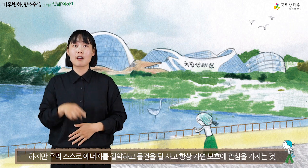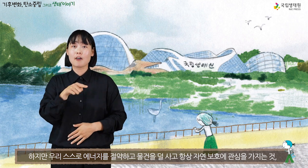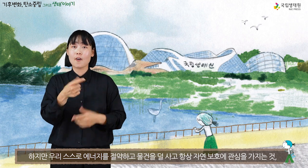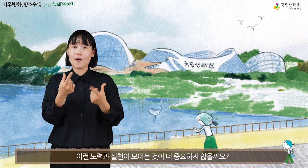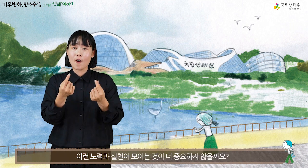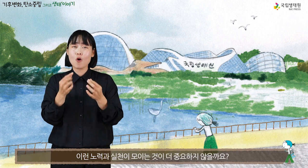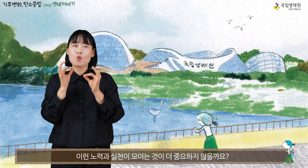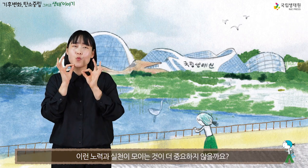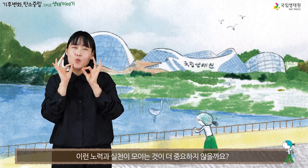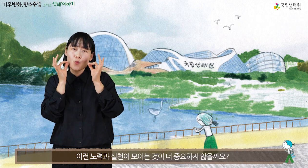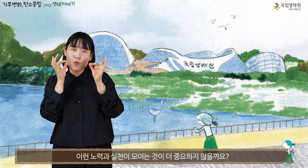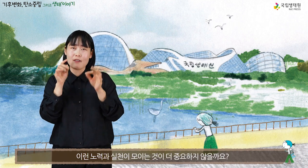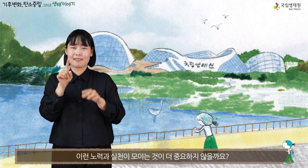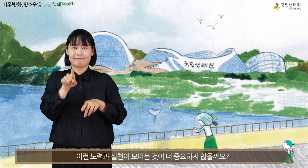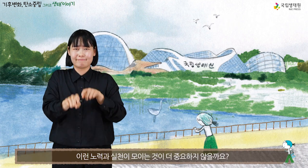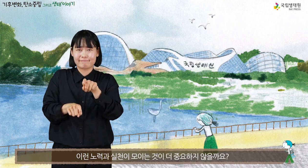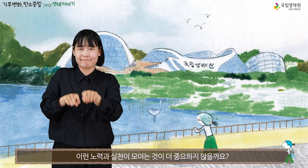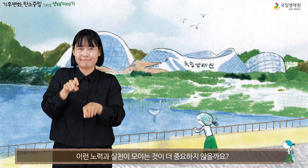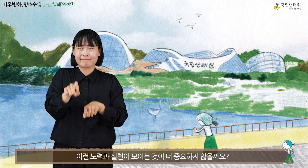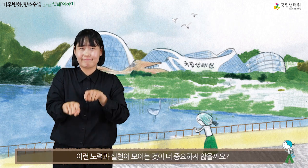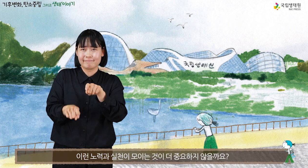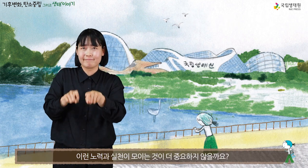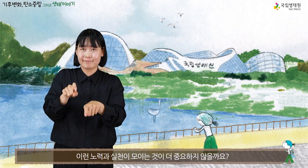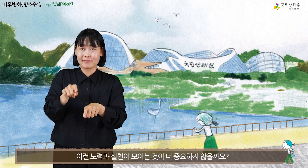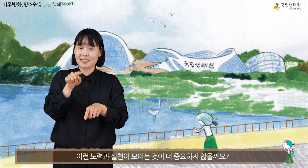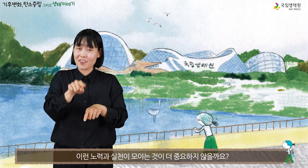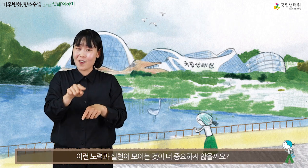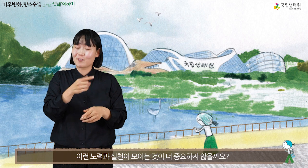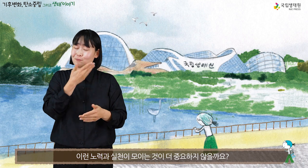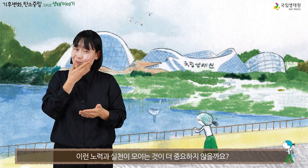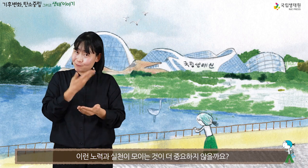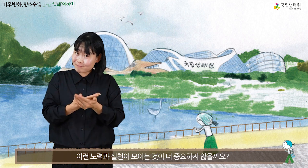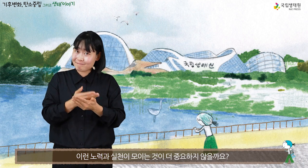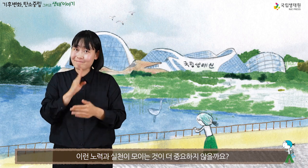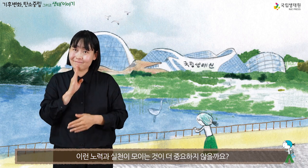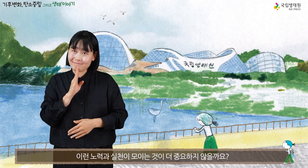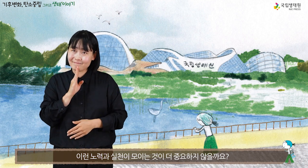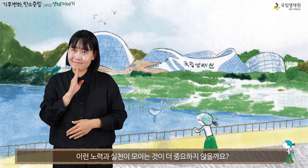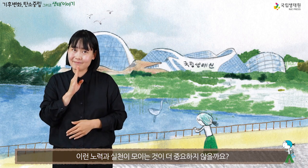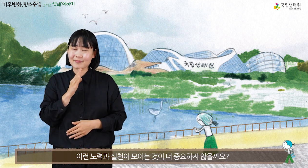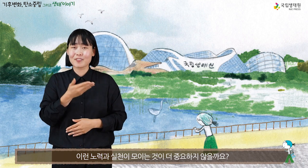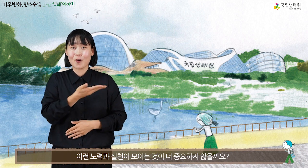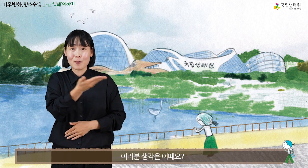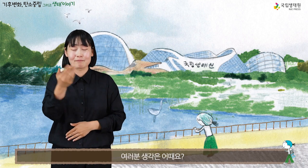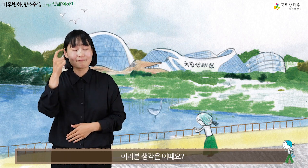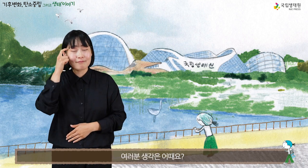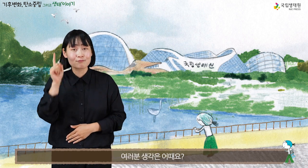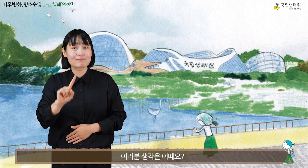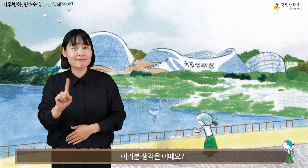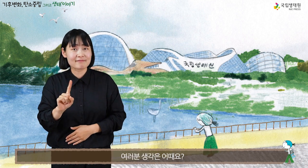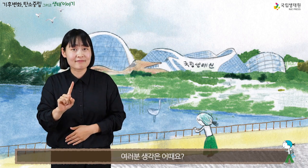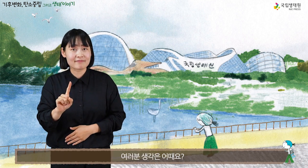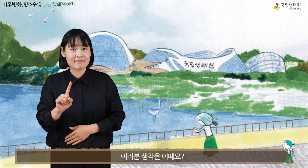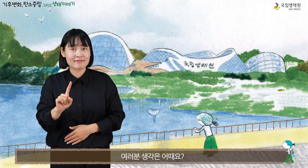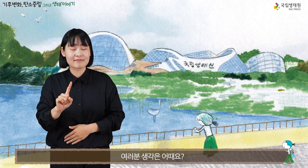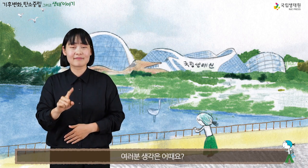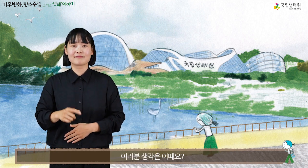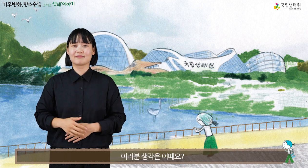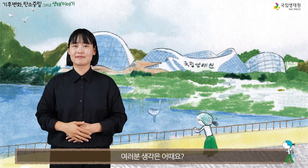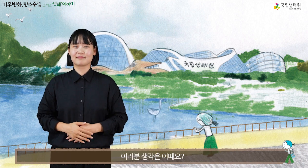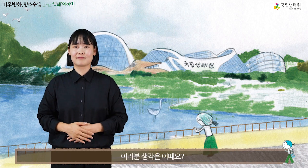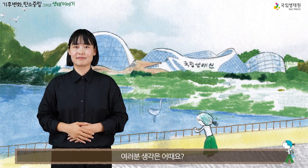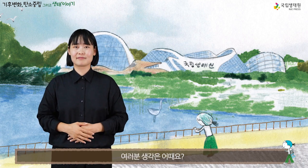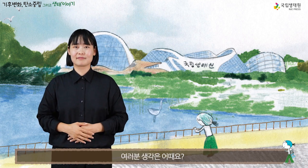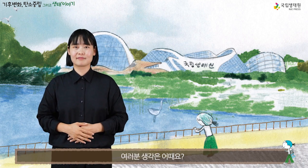이런 노력과 실천이 모이는 것이 더 중요하지 않을까요? 여러분 생각은